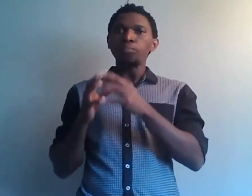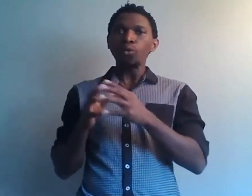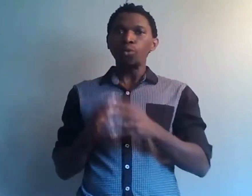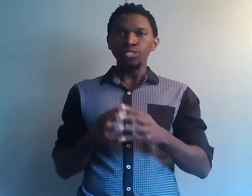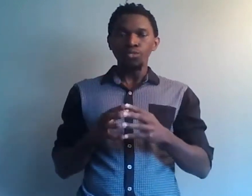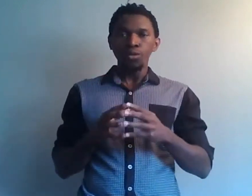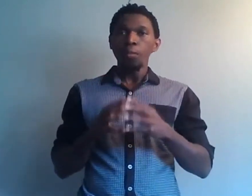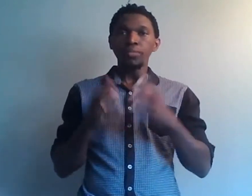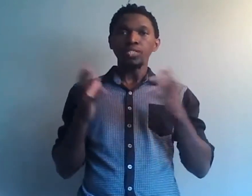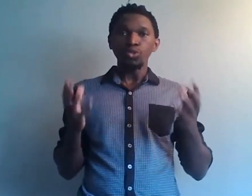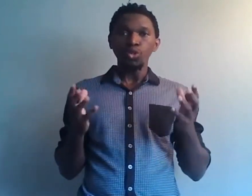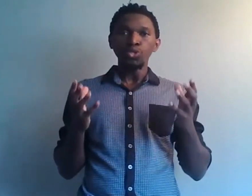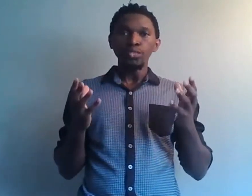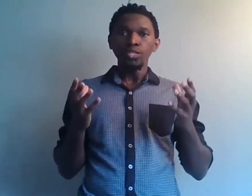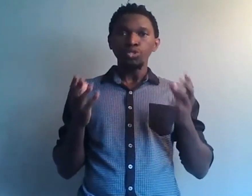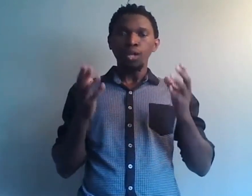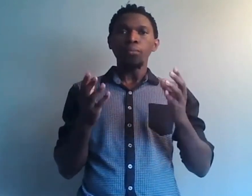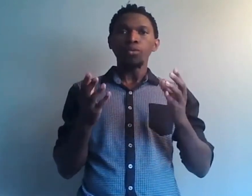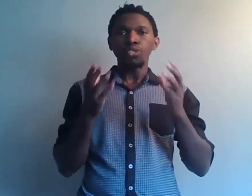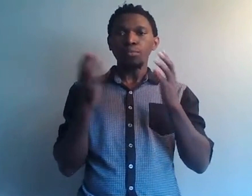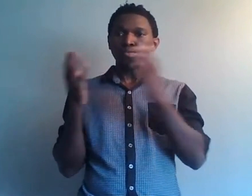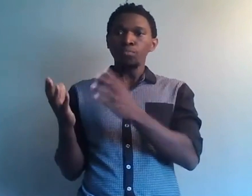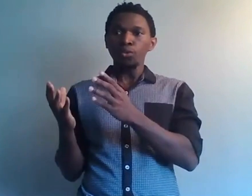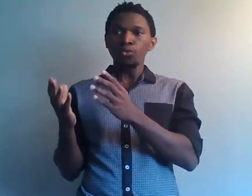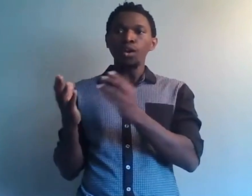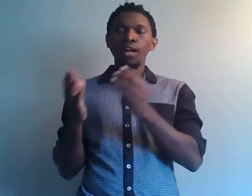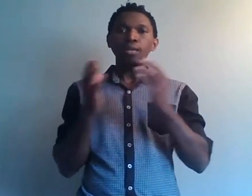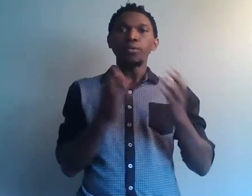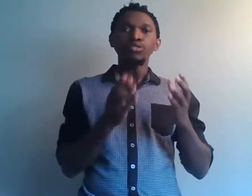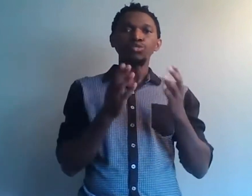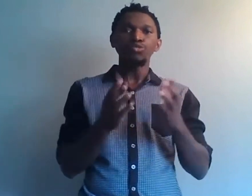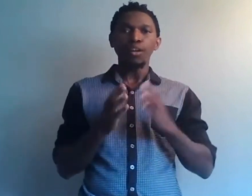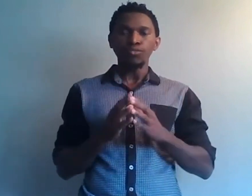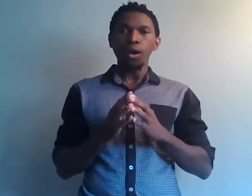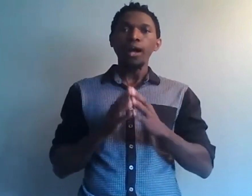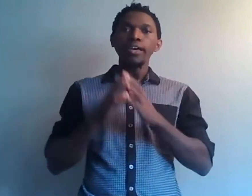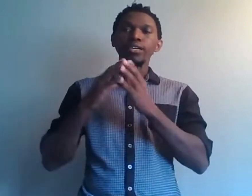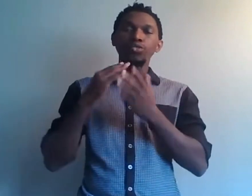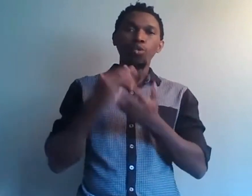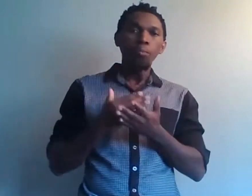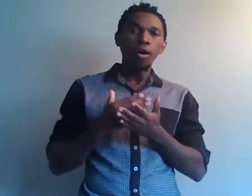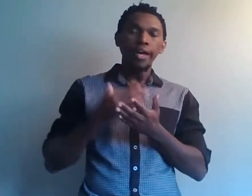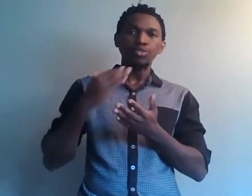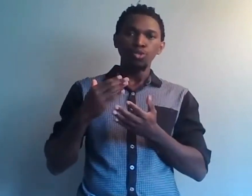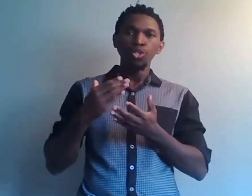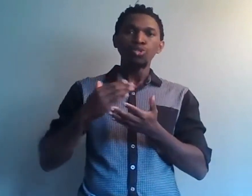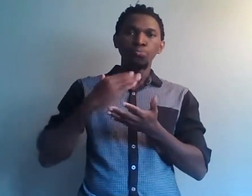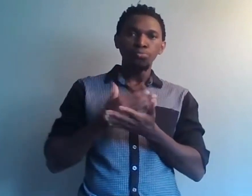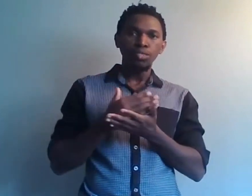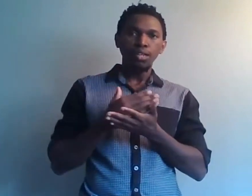pourquoi est-ce que peut-être aujourd'hui, tu n pas encore les moyens que tu veux avoir et comment est-ce que tu puisses